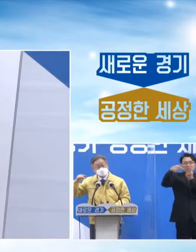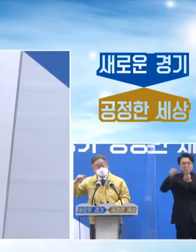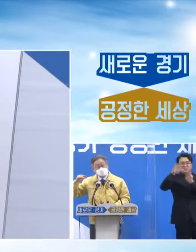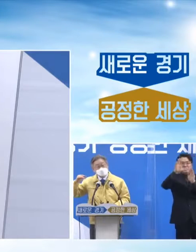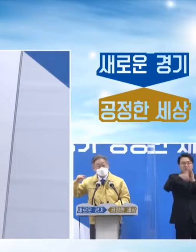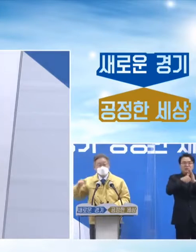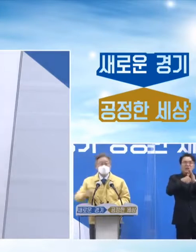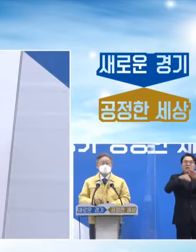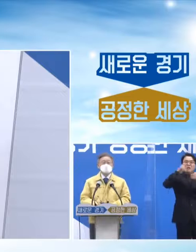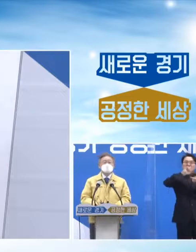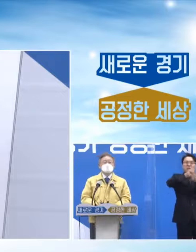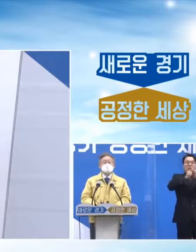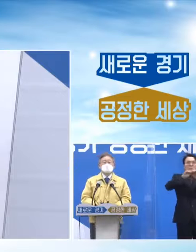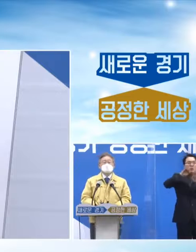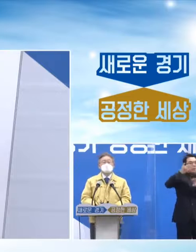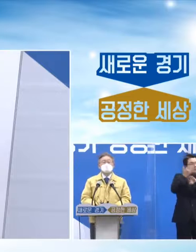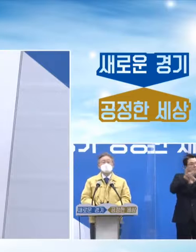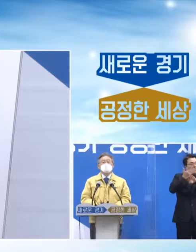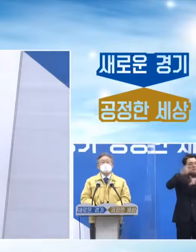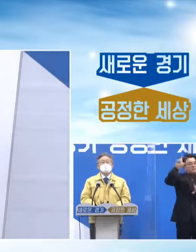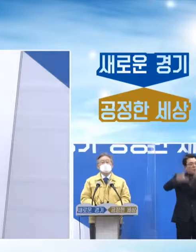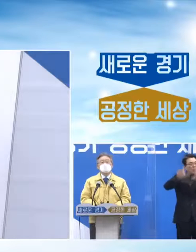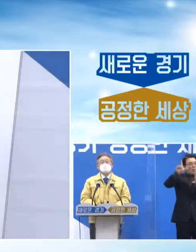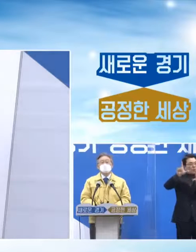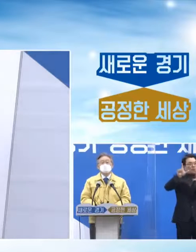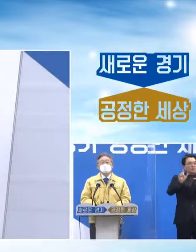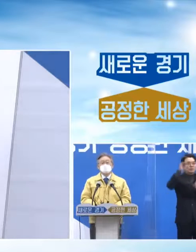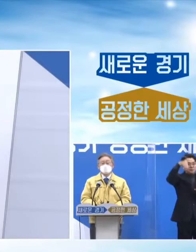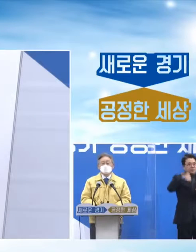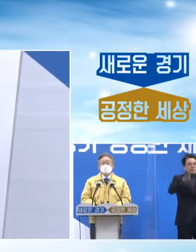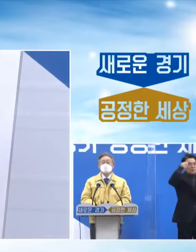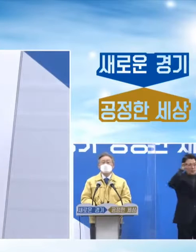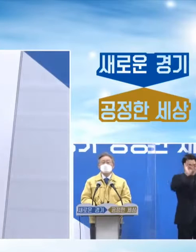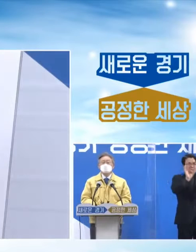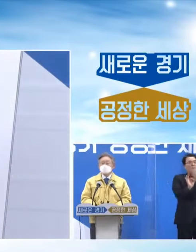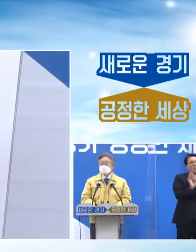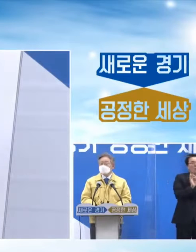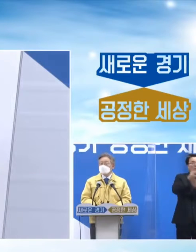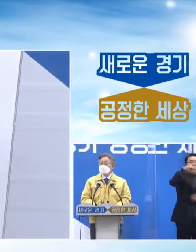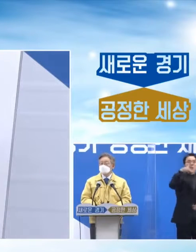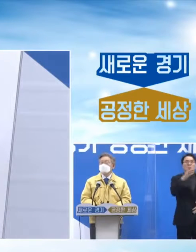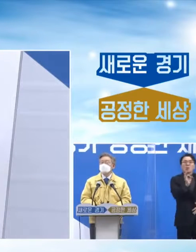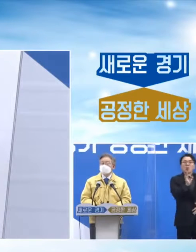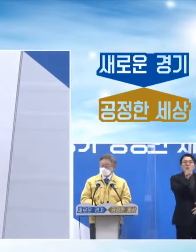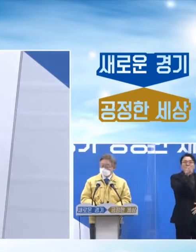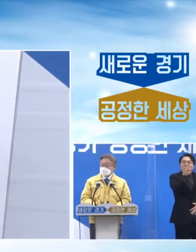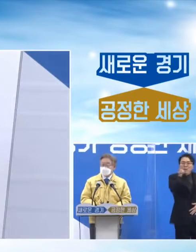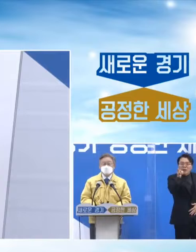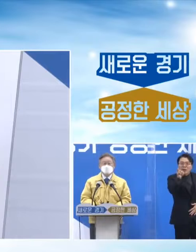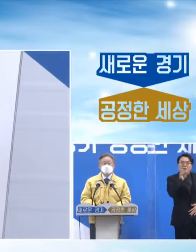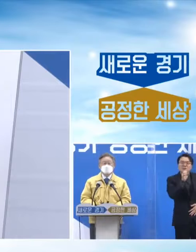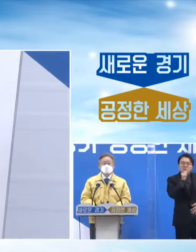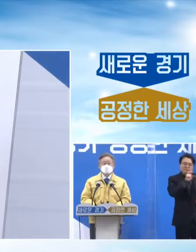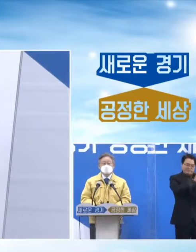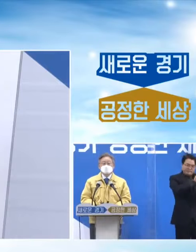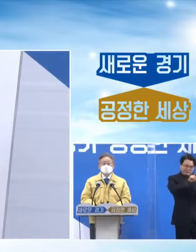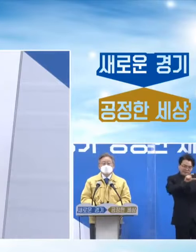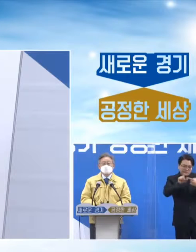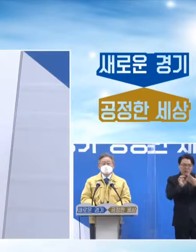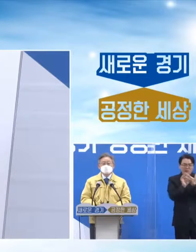계속 높아지는 거죠. 이런 추세가 통계학적으로 거의 예측이 가능하다고 합니다.